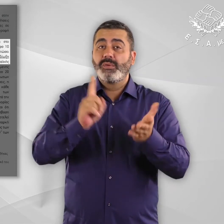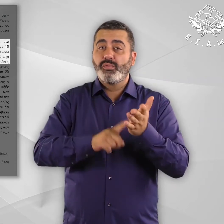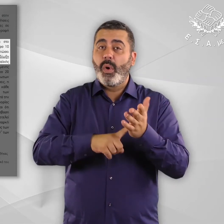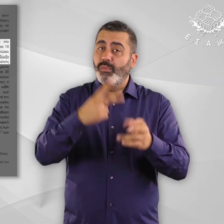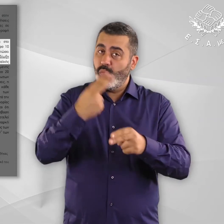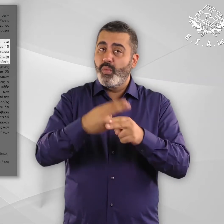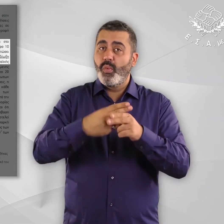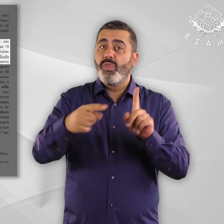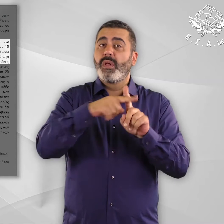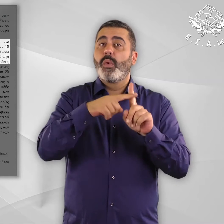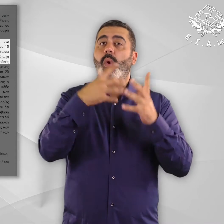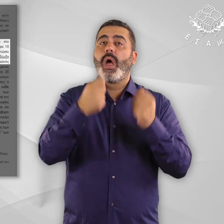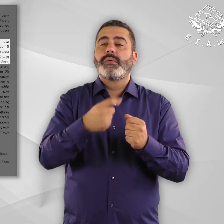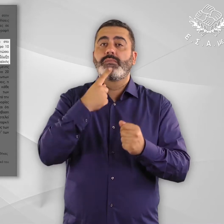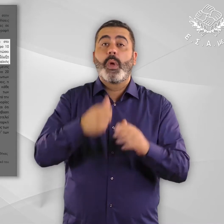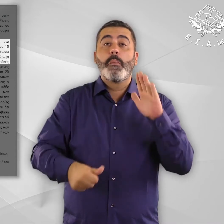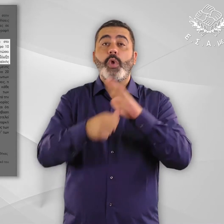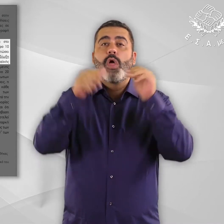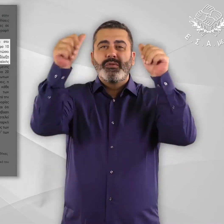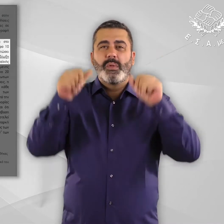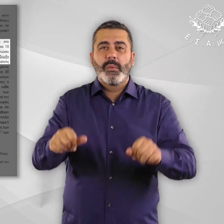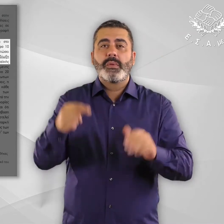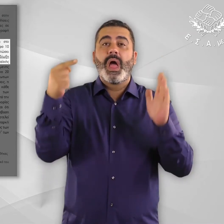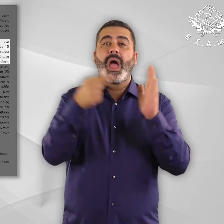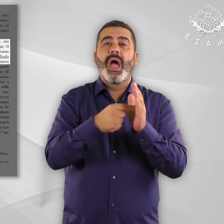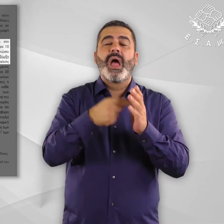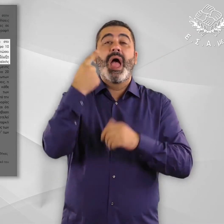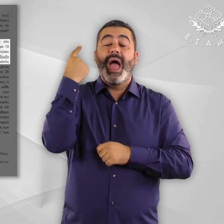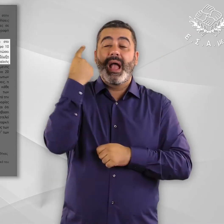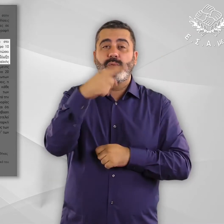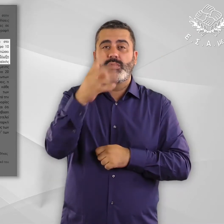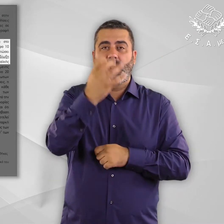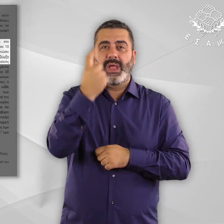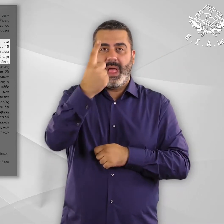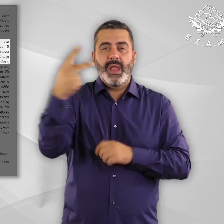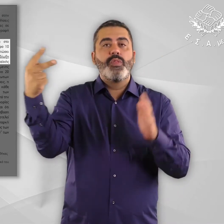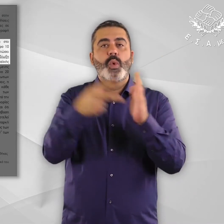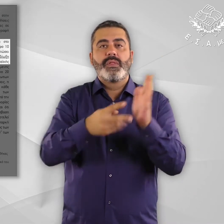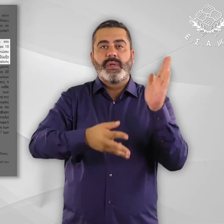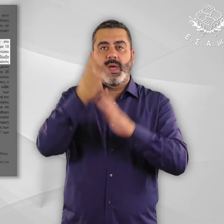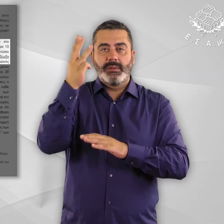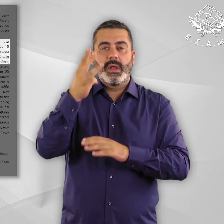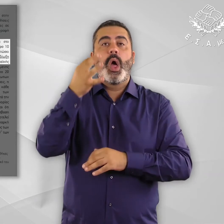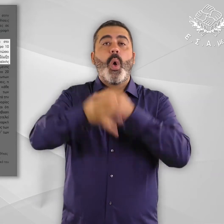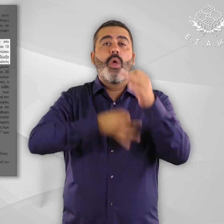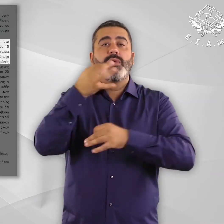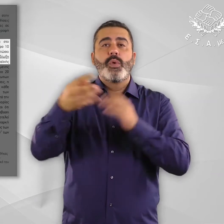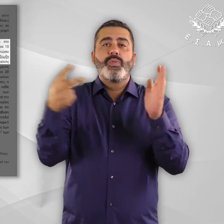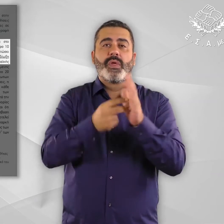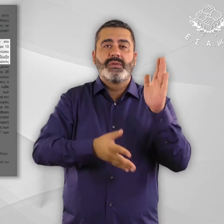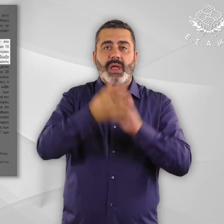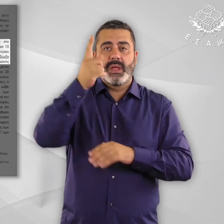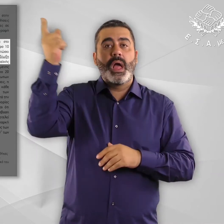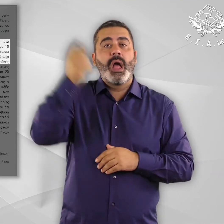Προεδρικό Διάταγμα 141-2013 παρένθεση οδηγία 2011 κάθετους 95